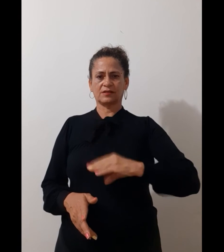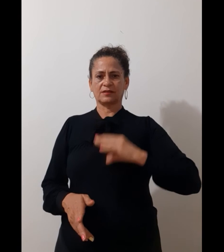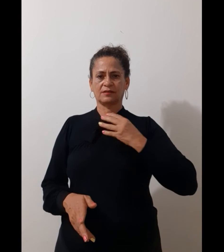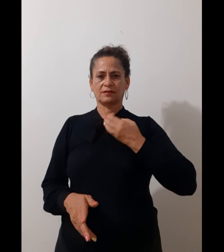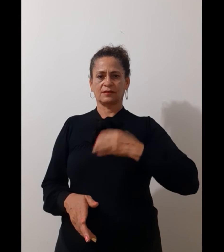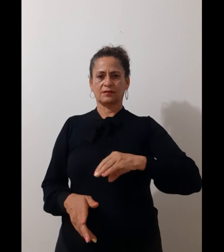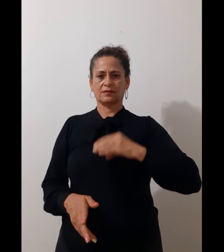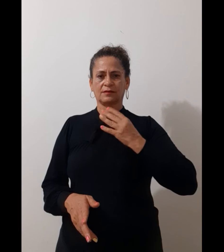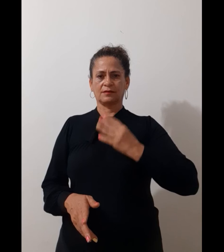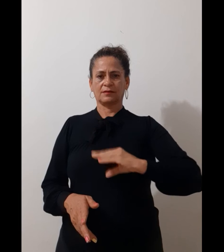aí.